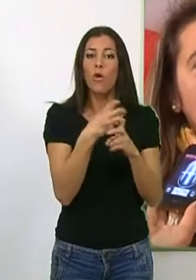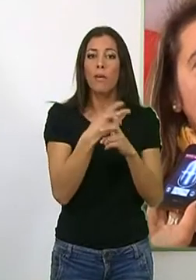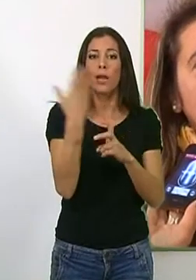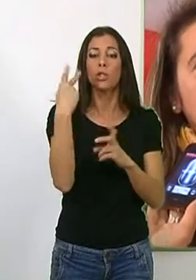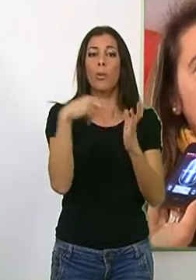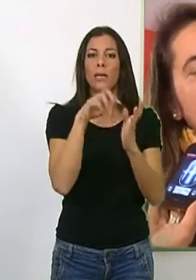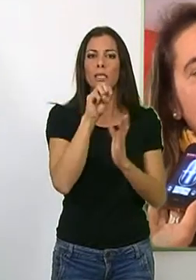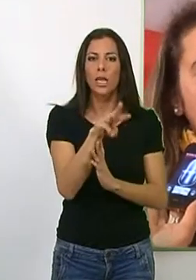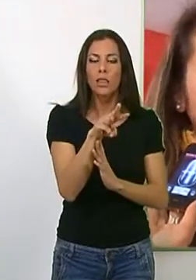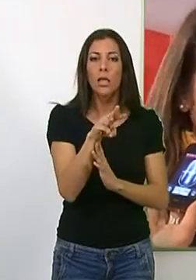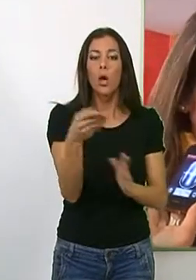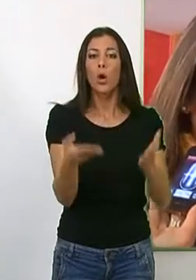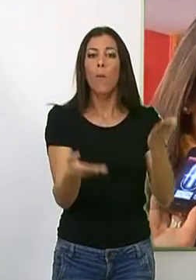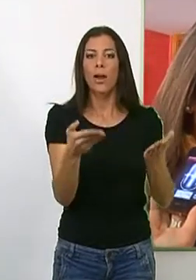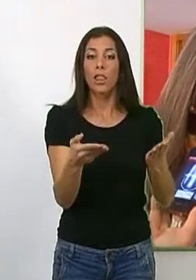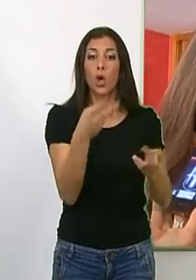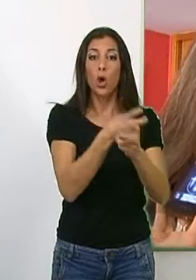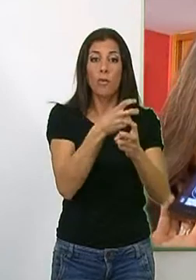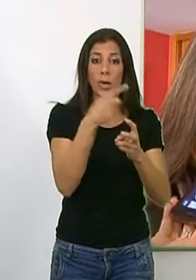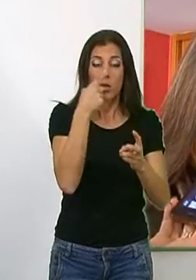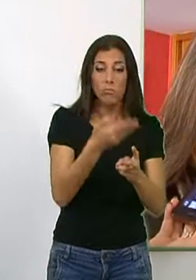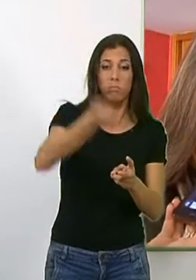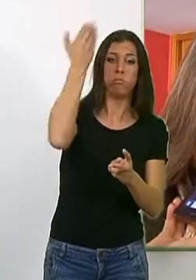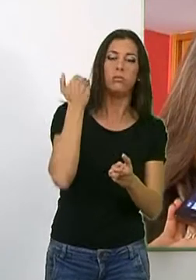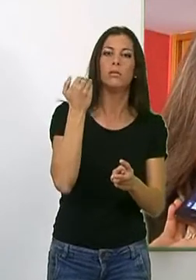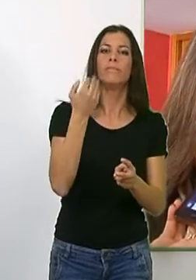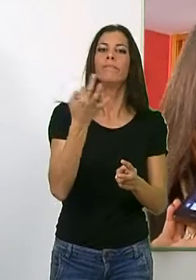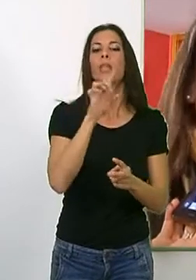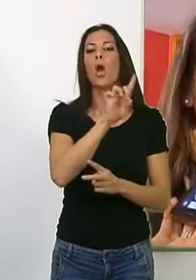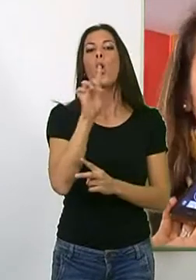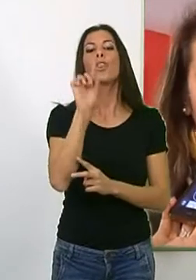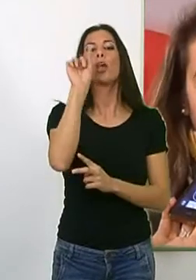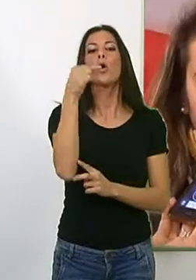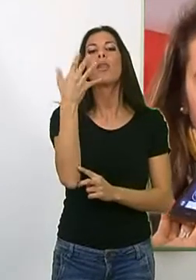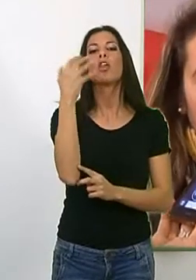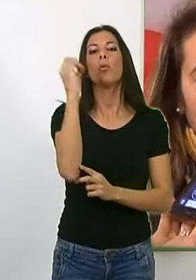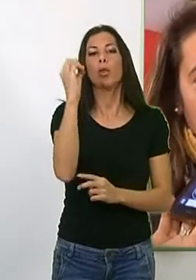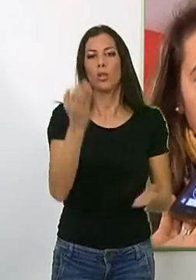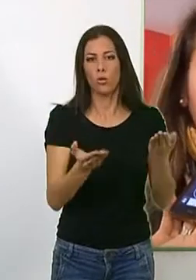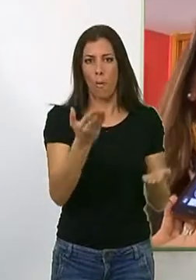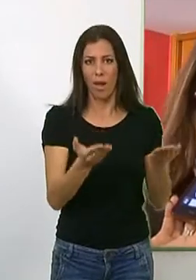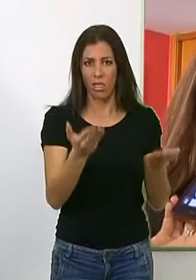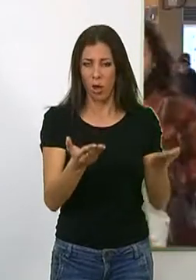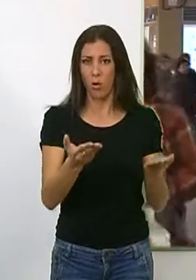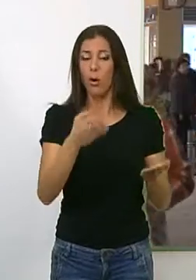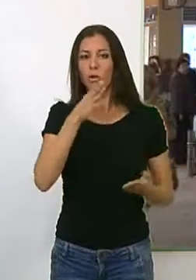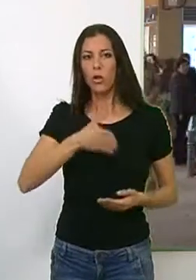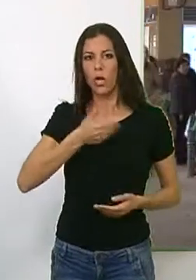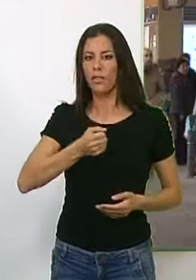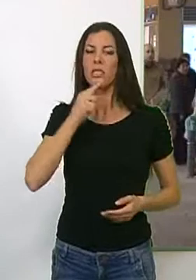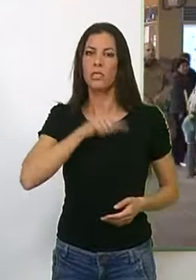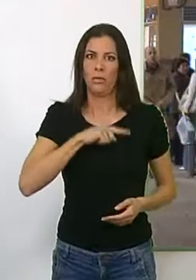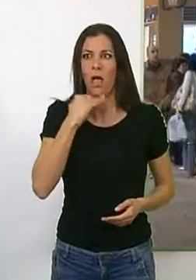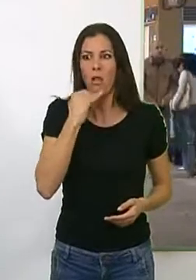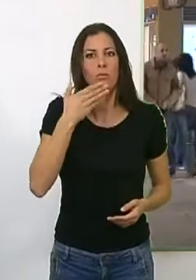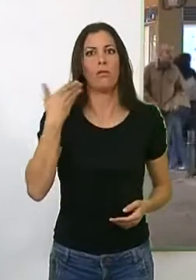noviembre del año 2013, con respecto a noviembre del año pasado, es del 11,5%. La alcaldesa se